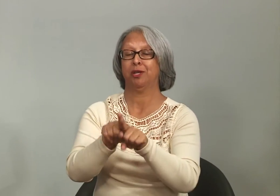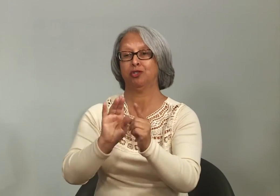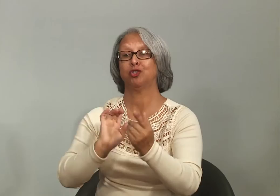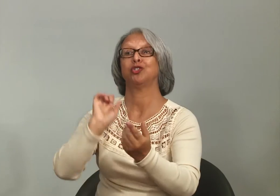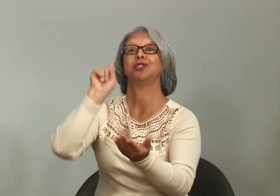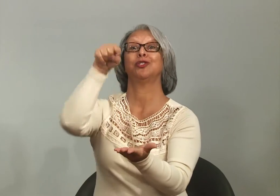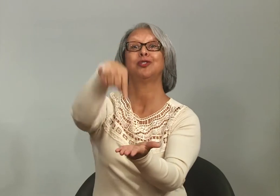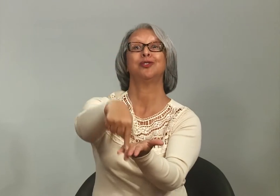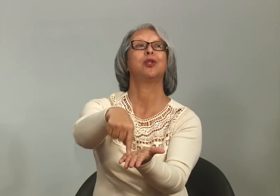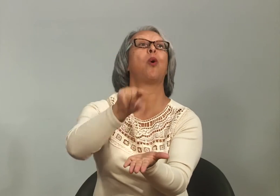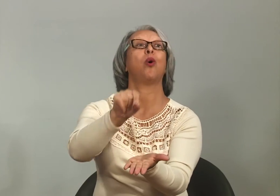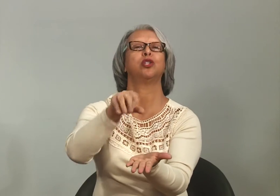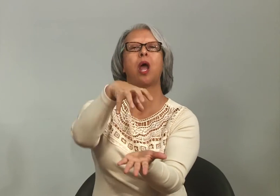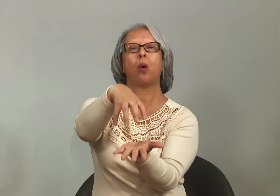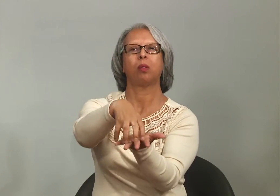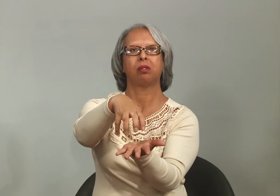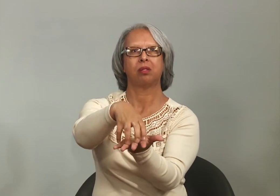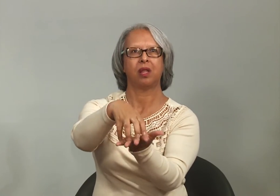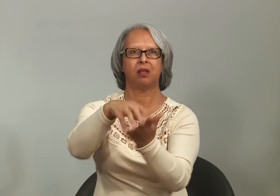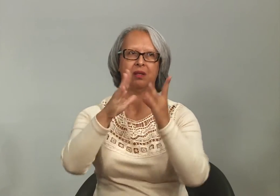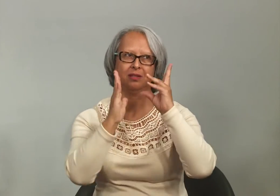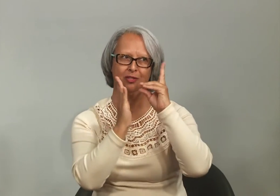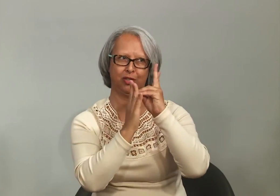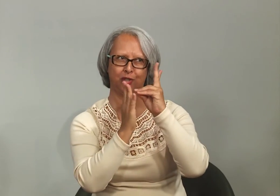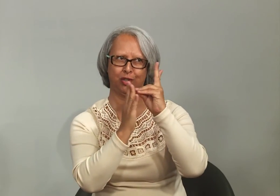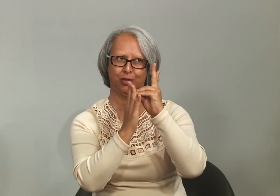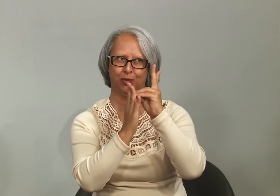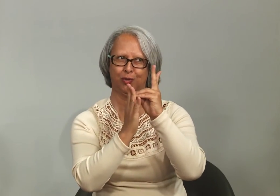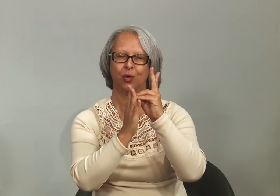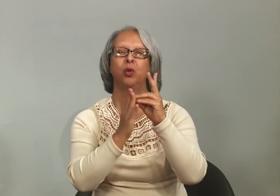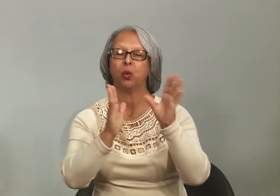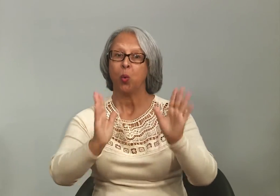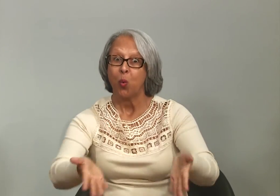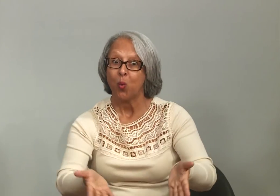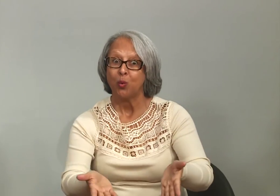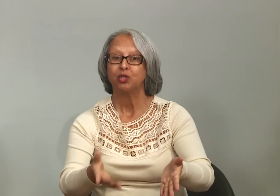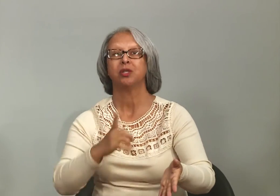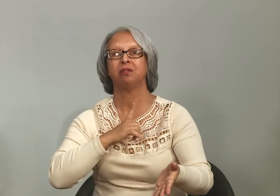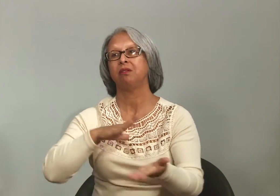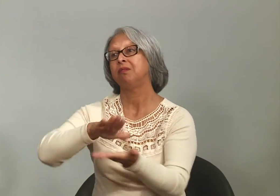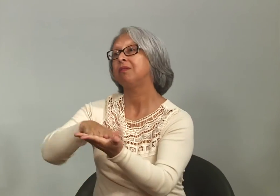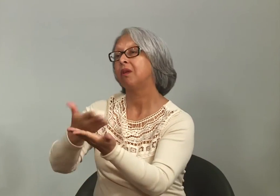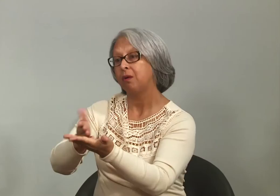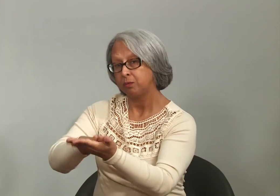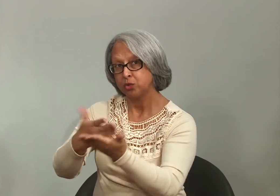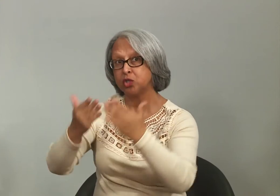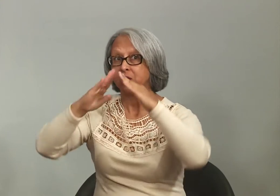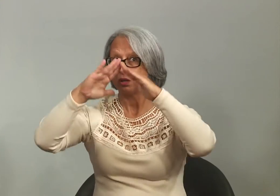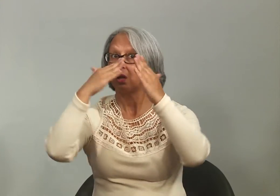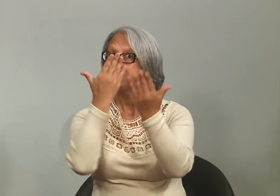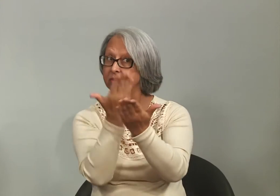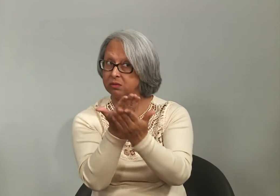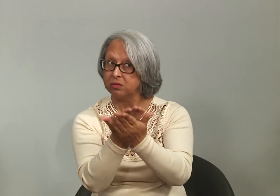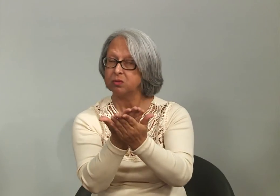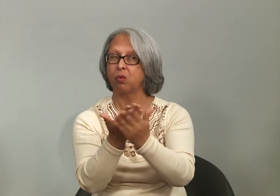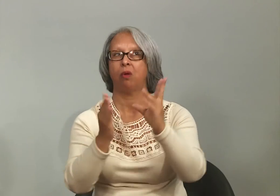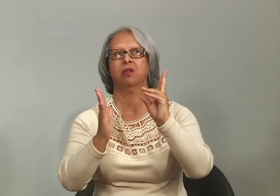E a realidade das aldeias indígenas também. Atualmente, tem intérpretes nas escolas,